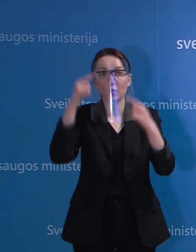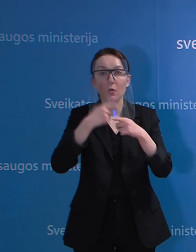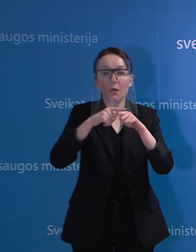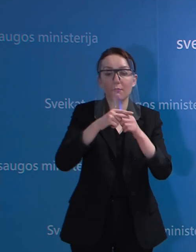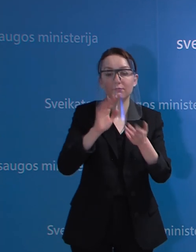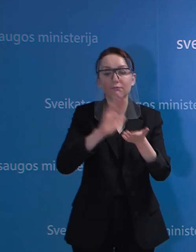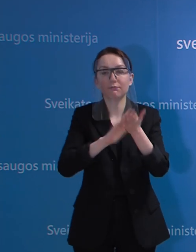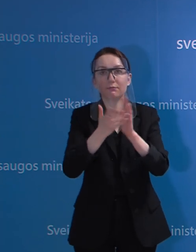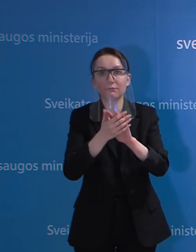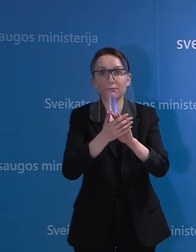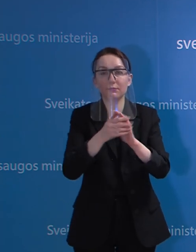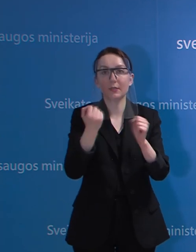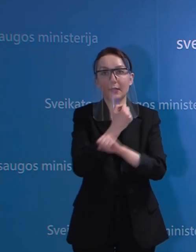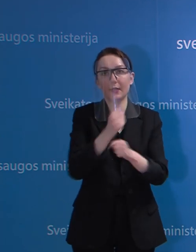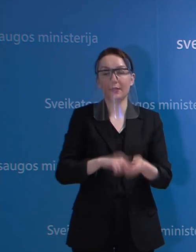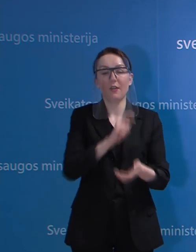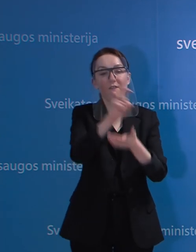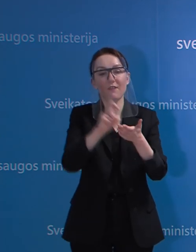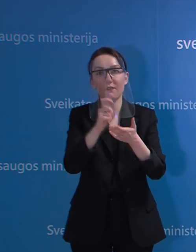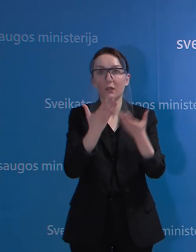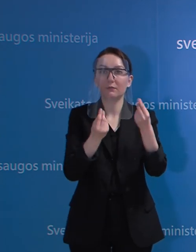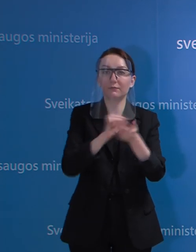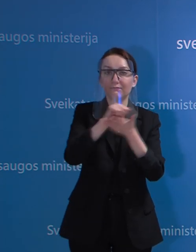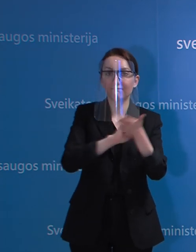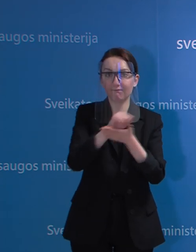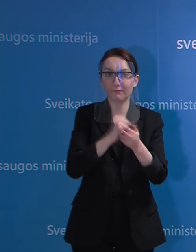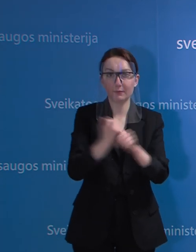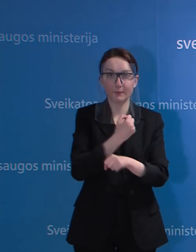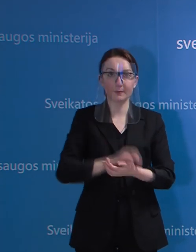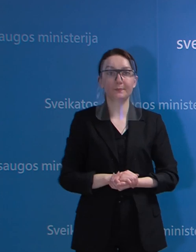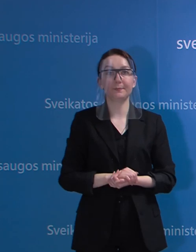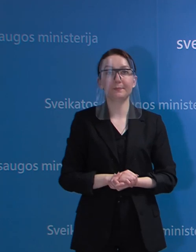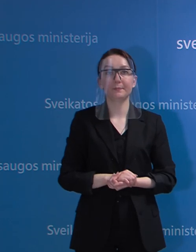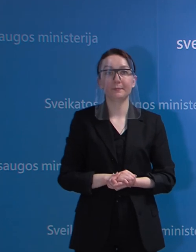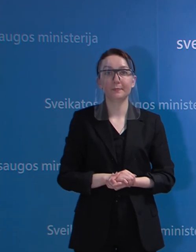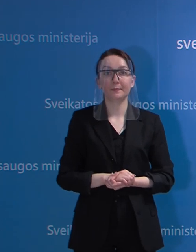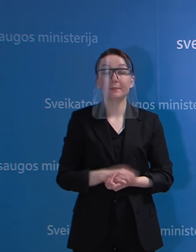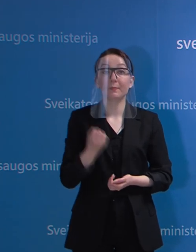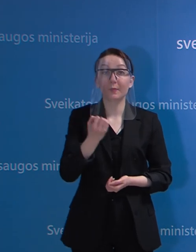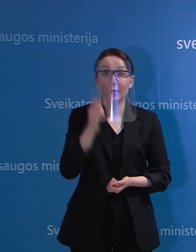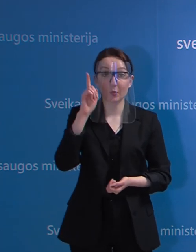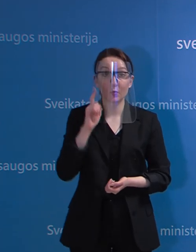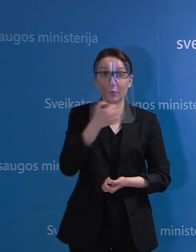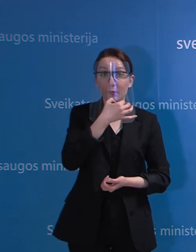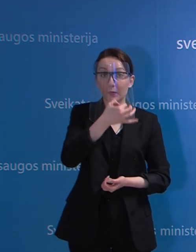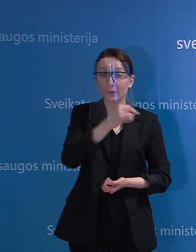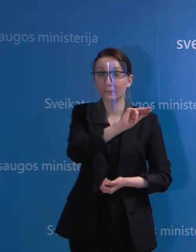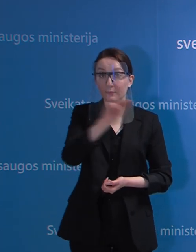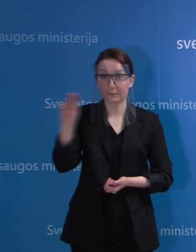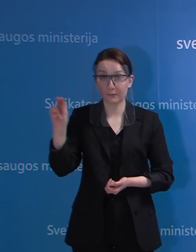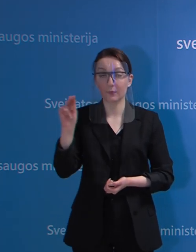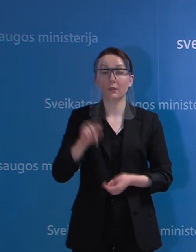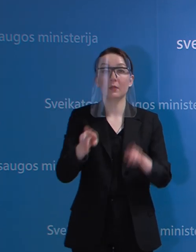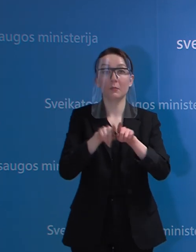dažnai liečiamus paviršius darbo metu valyti atitinkamais valyklais. Ką dar norėčiau ir priminti ir